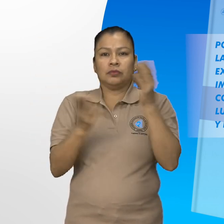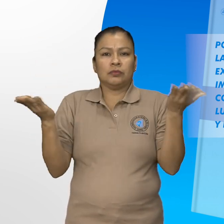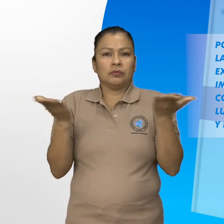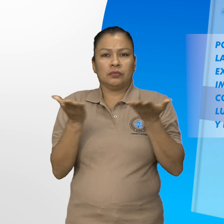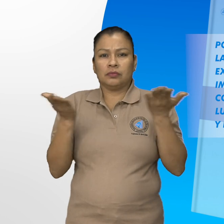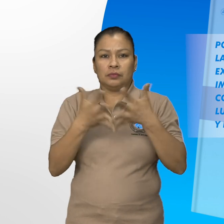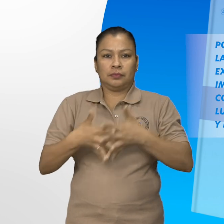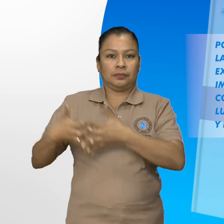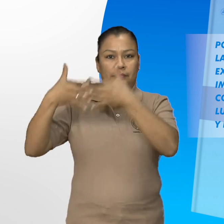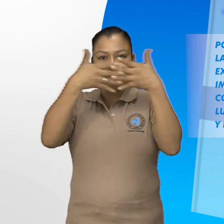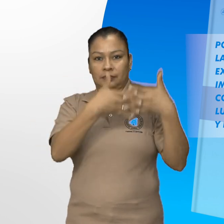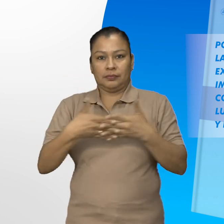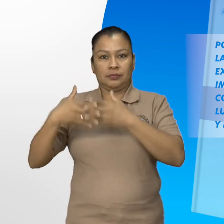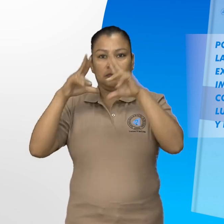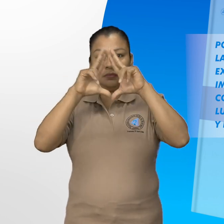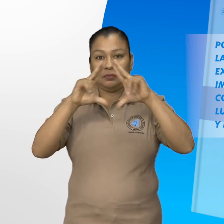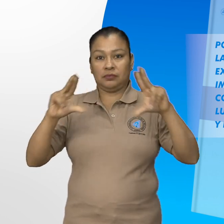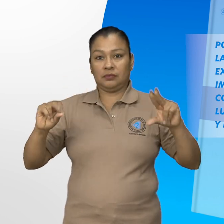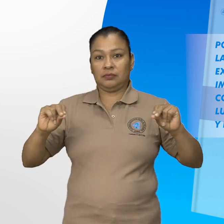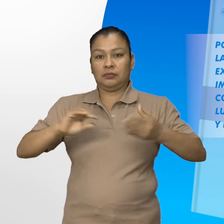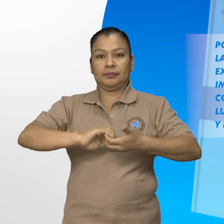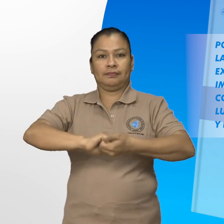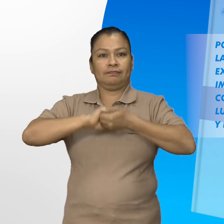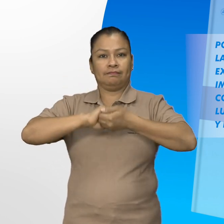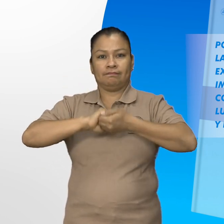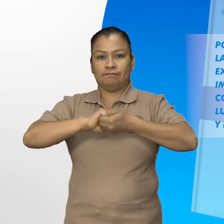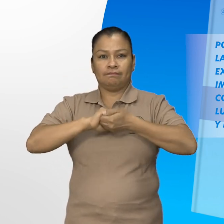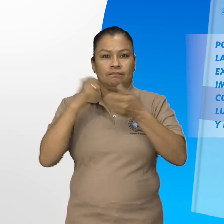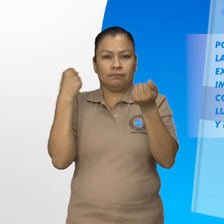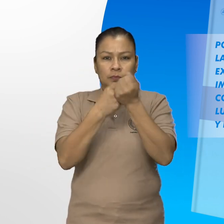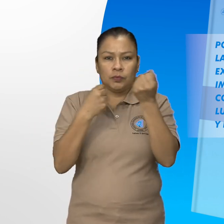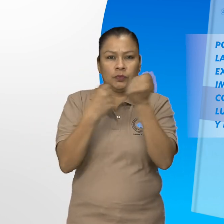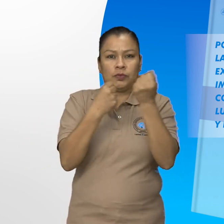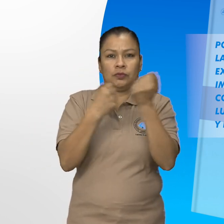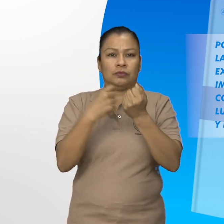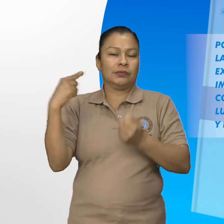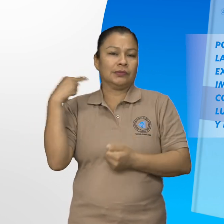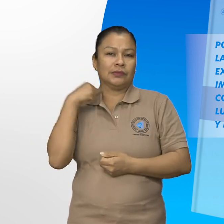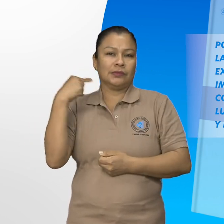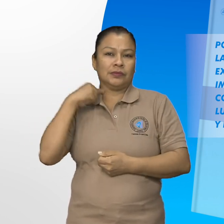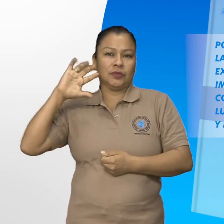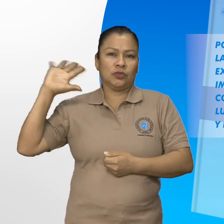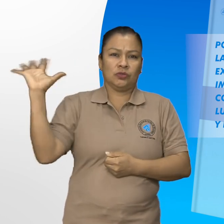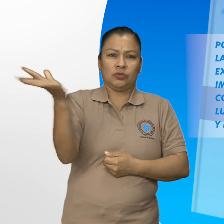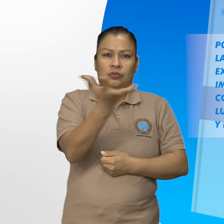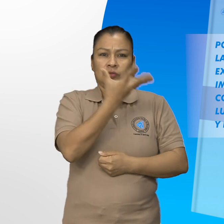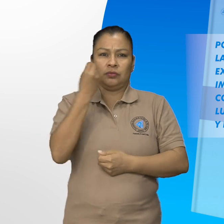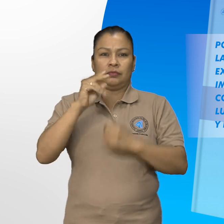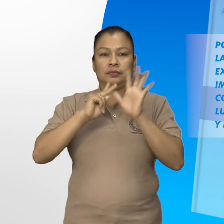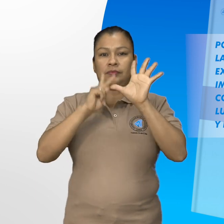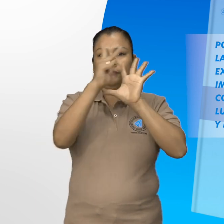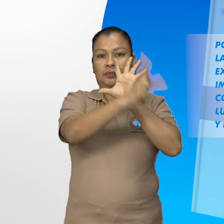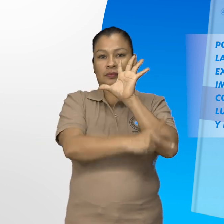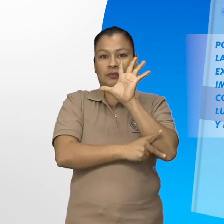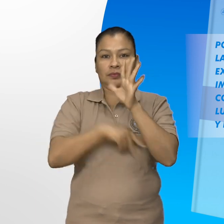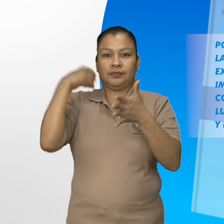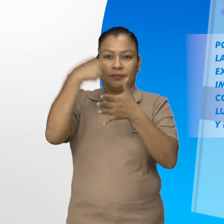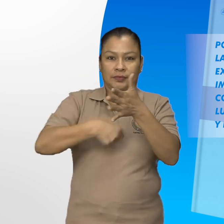imperialista Y somos solidarios con todos los pueblos que luchan contra la opresión